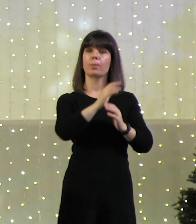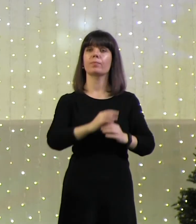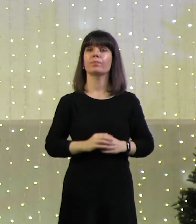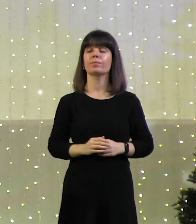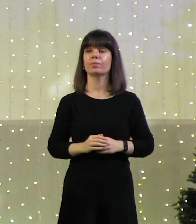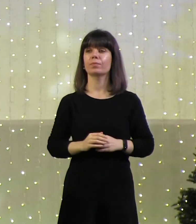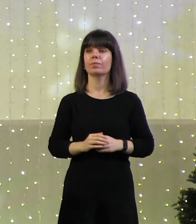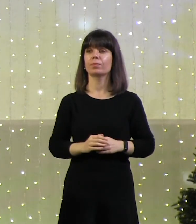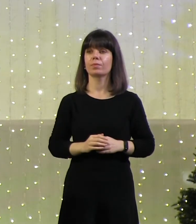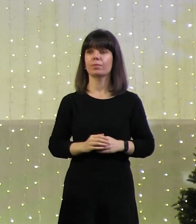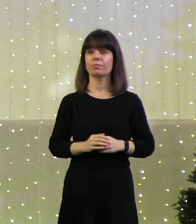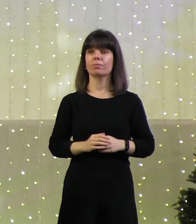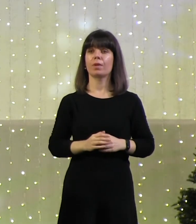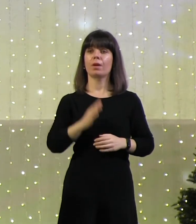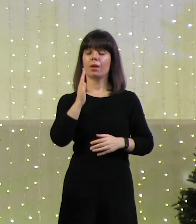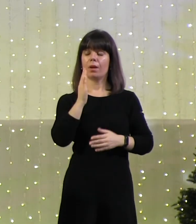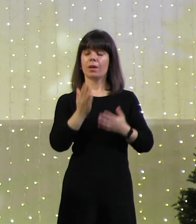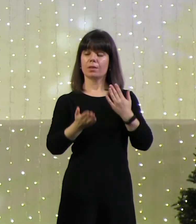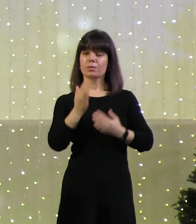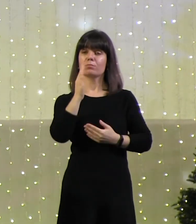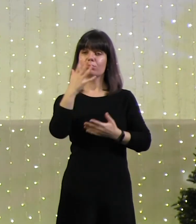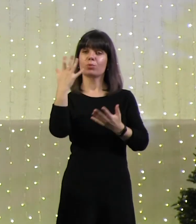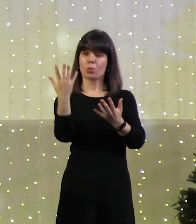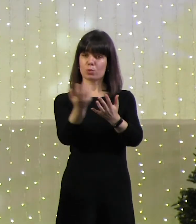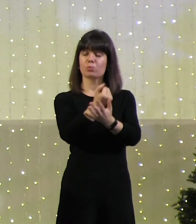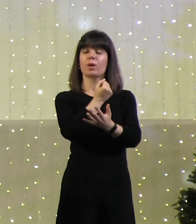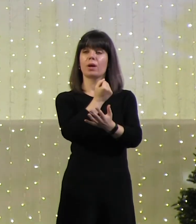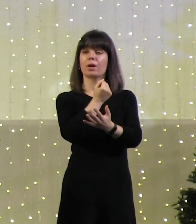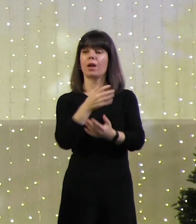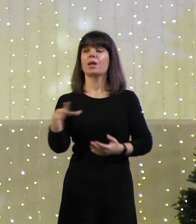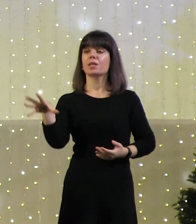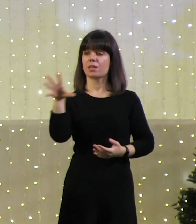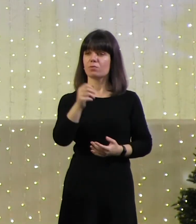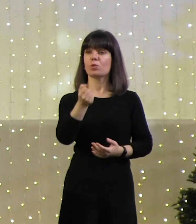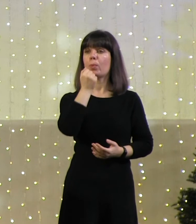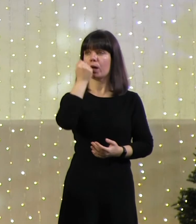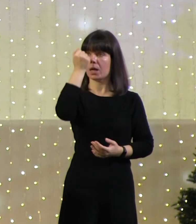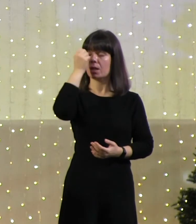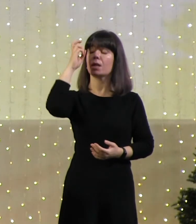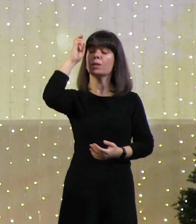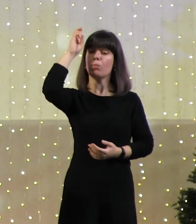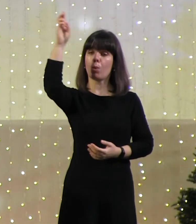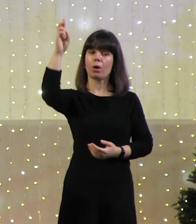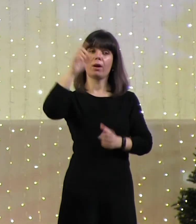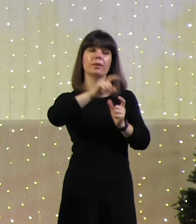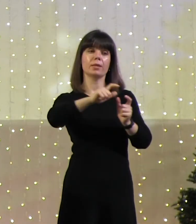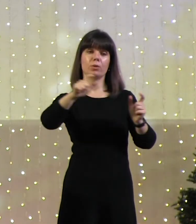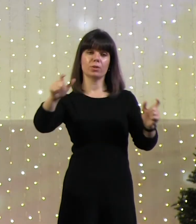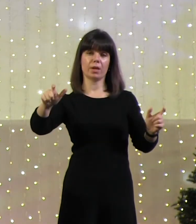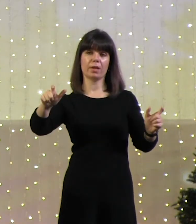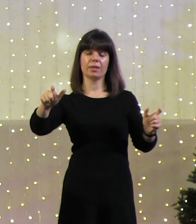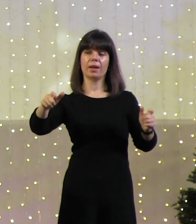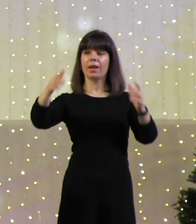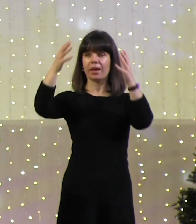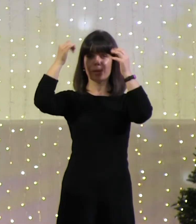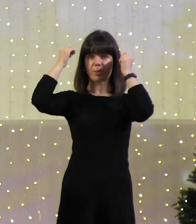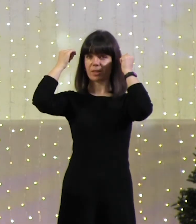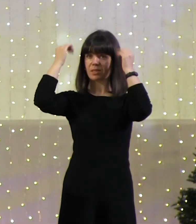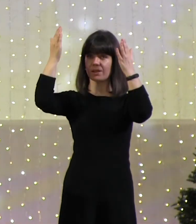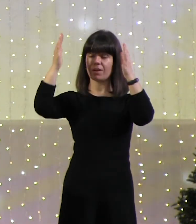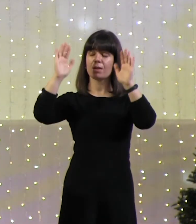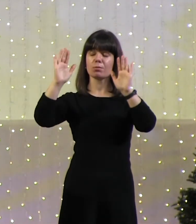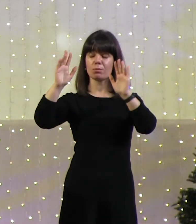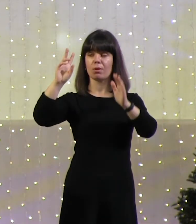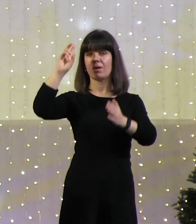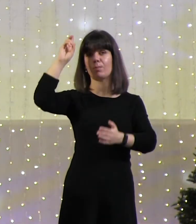В случае успеха за все благодарить Бога и людей и прославлять только